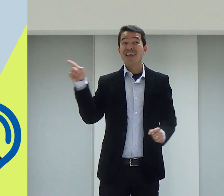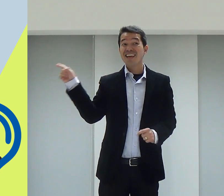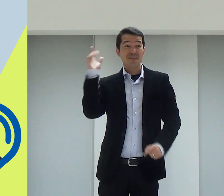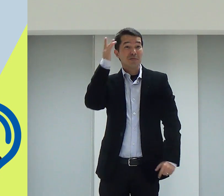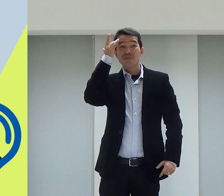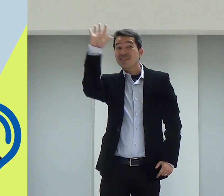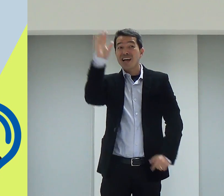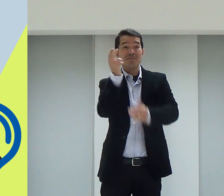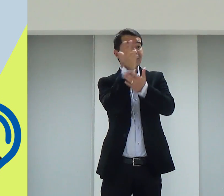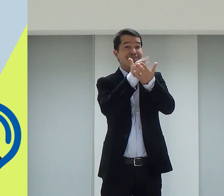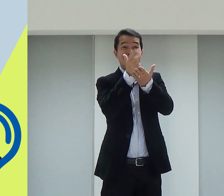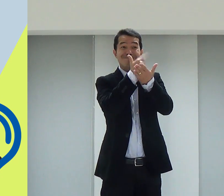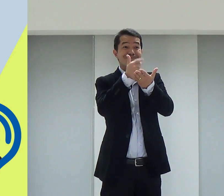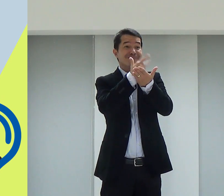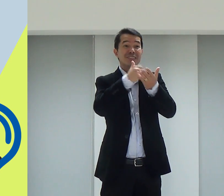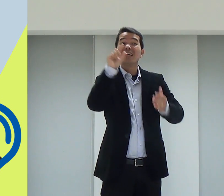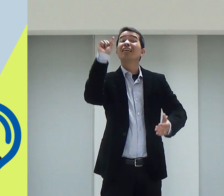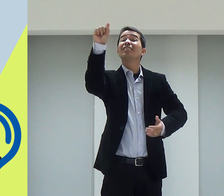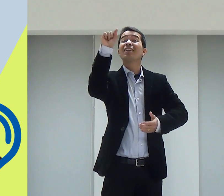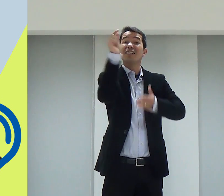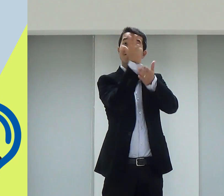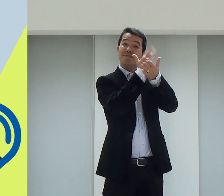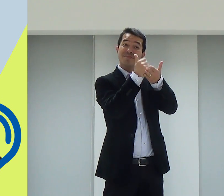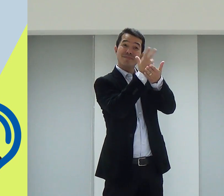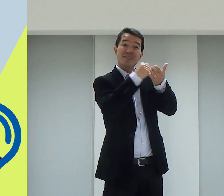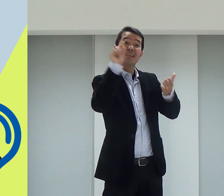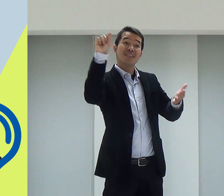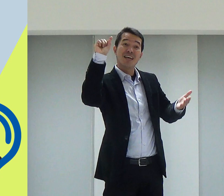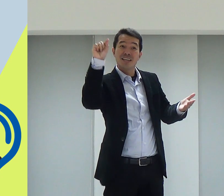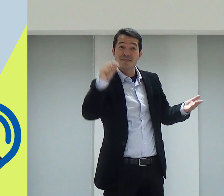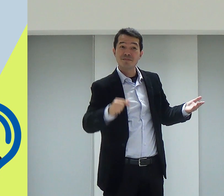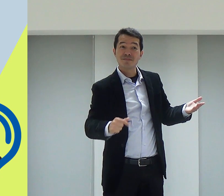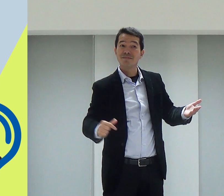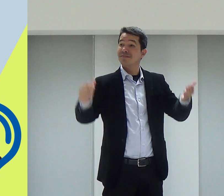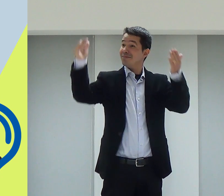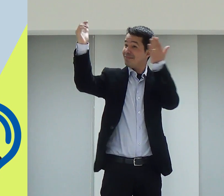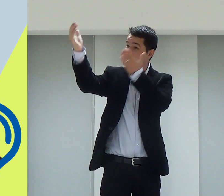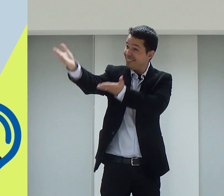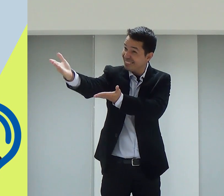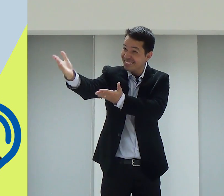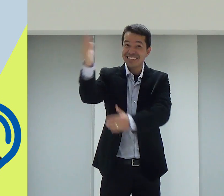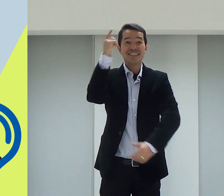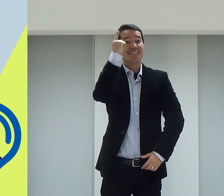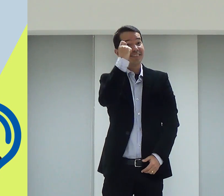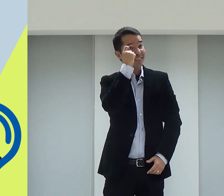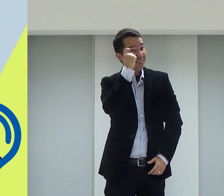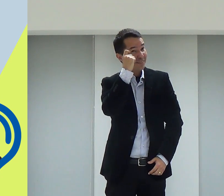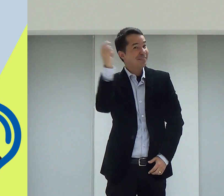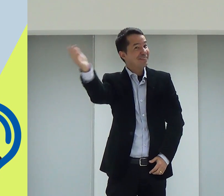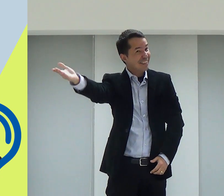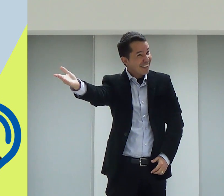mas ele não sabia desenhar. E quem que desenhou? O pastor Salomão.